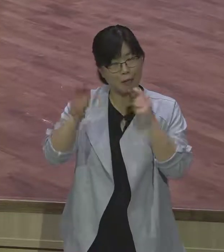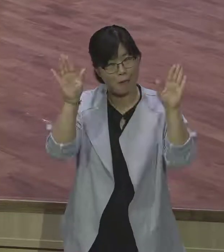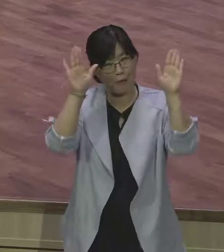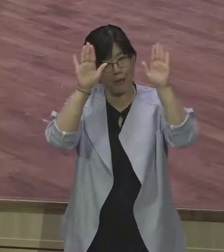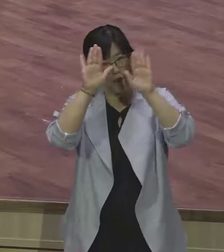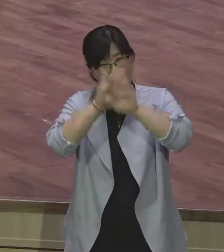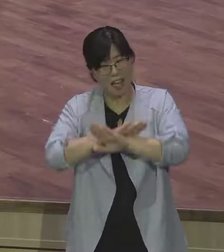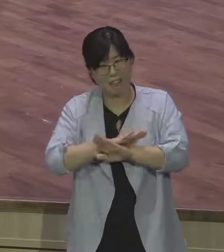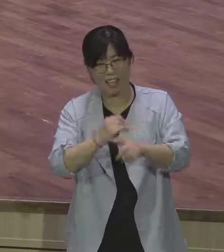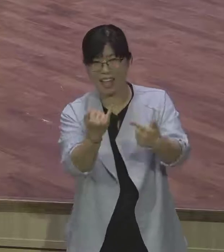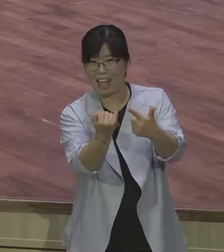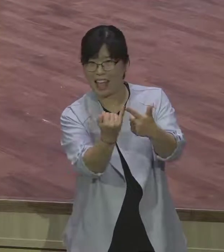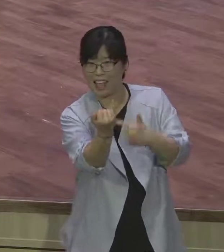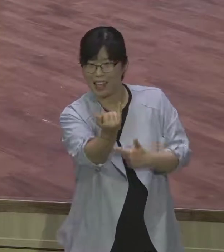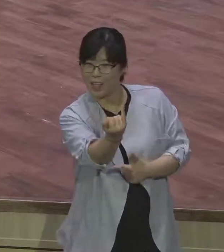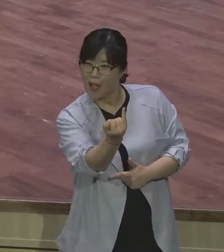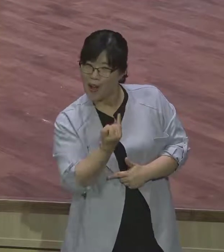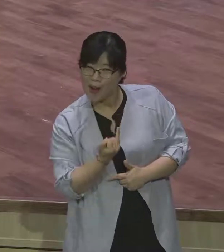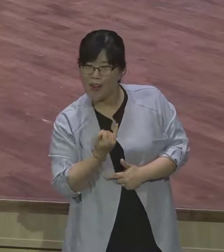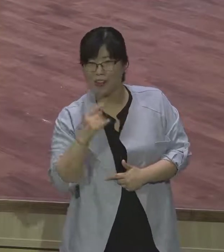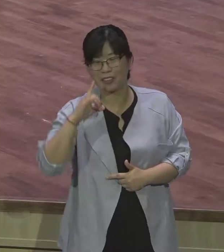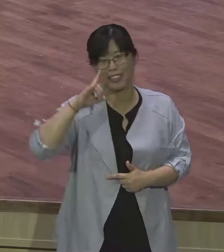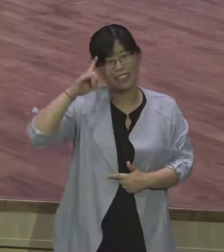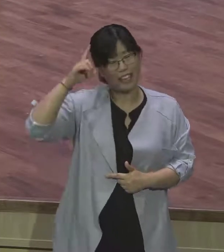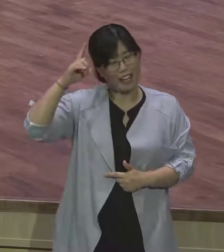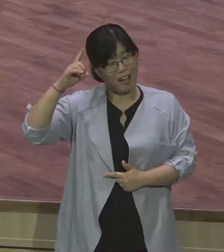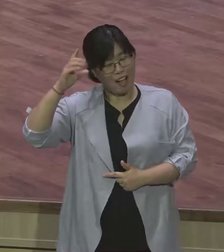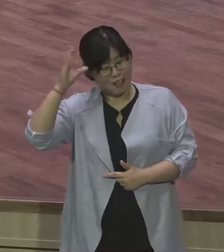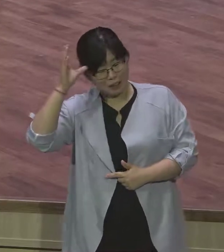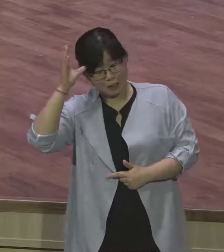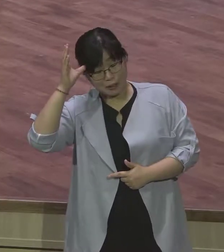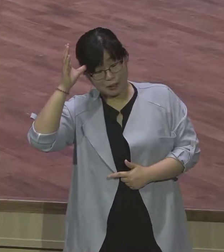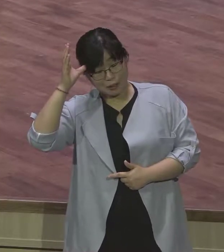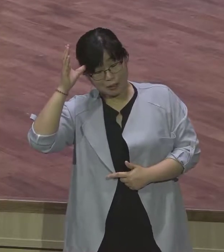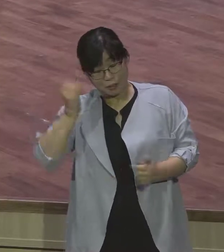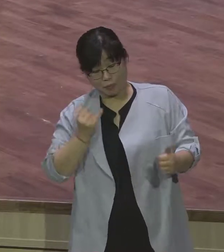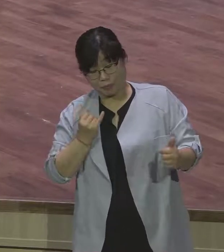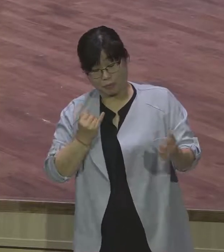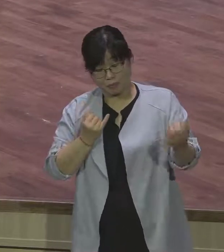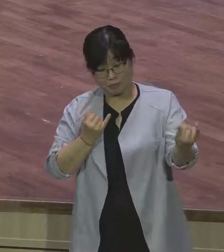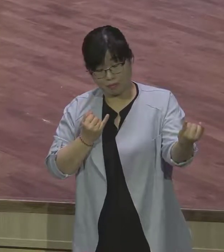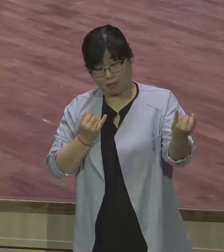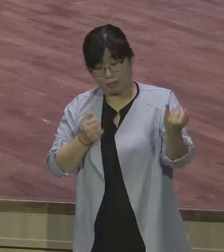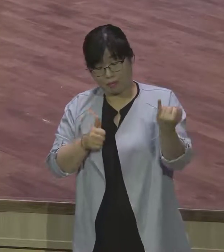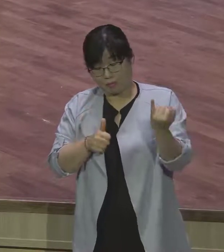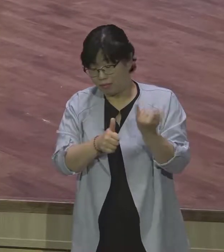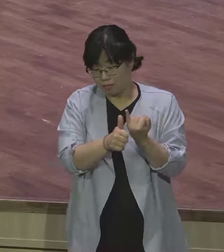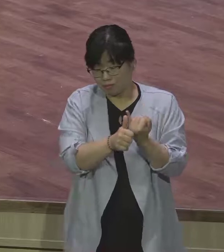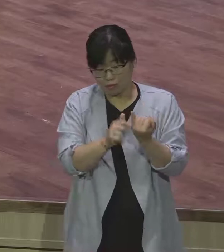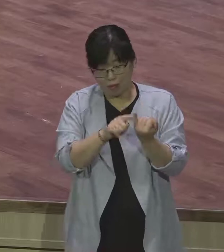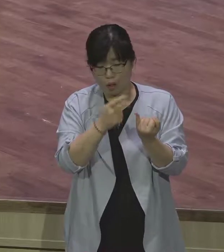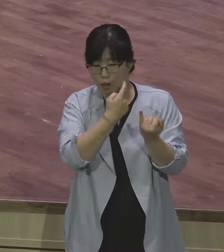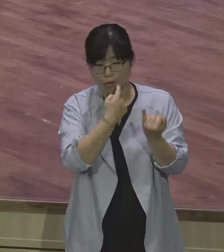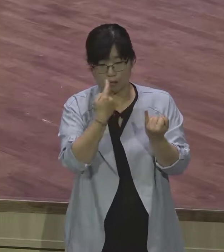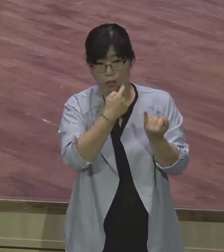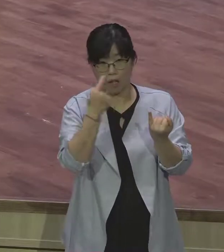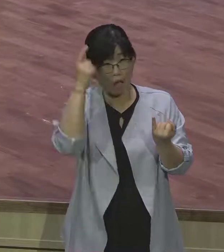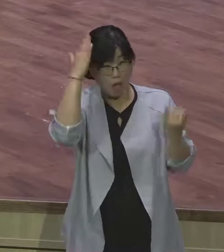첫날 그때는 뭐 전기가 있습니까? 깜깜하잖아요. 그러니까 밤에 들어왔는데 누군지 어떻게 압니까? 야곱이 자고